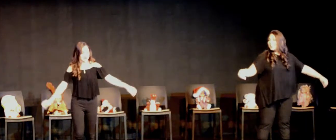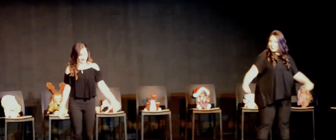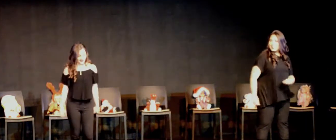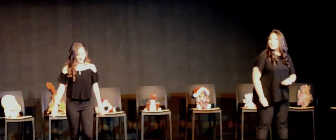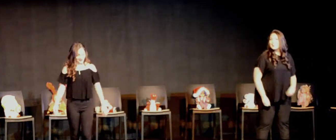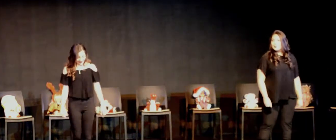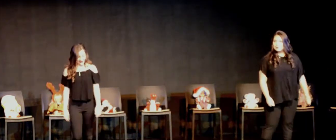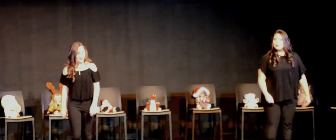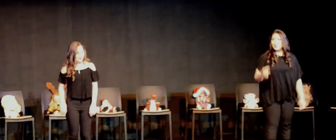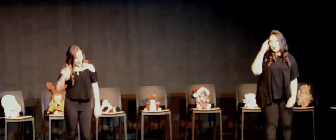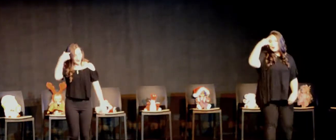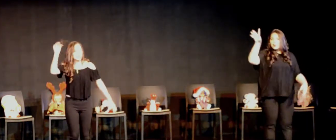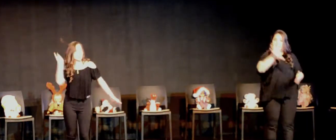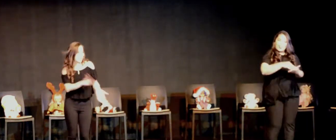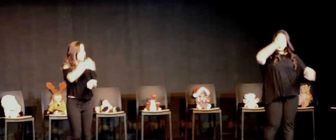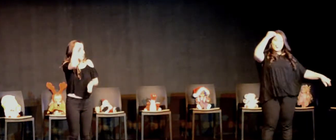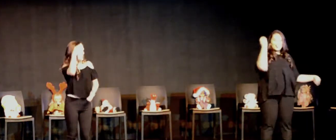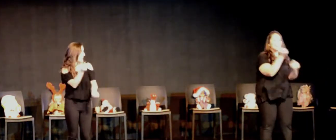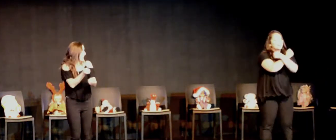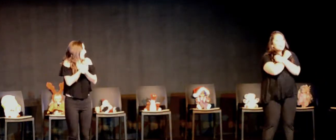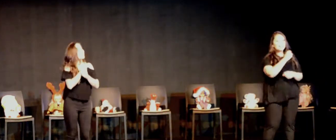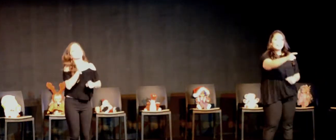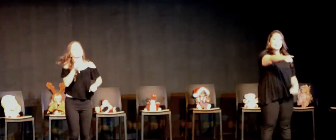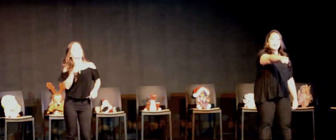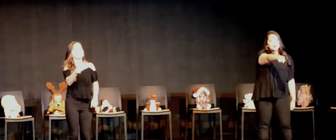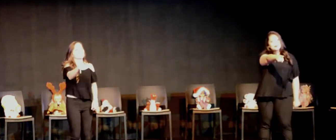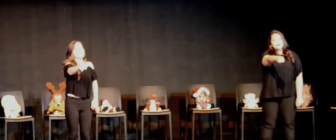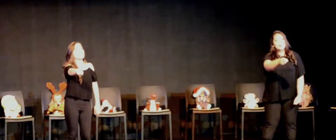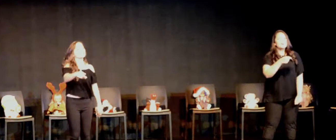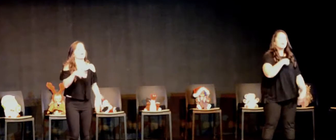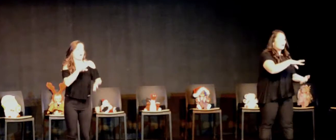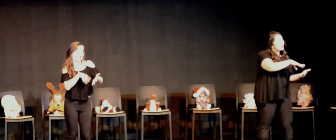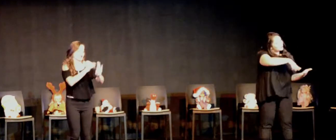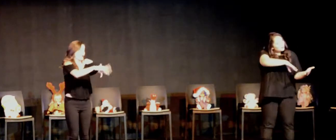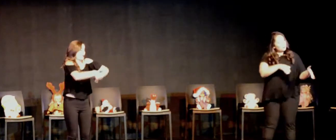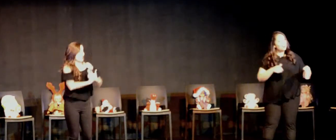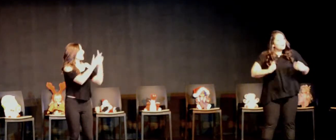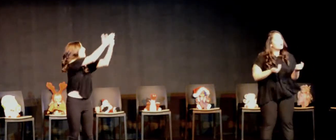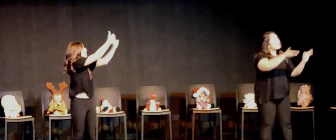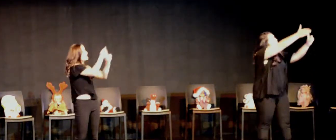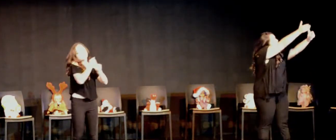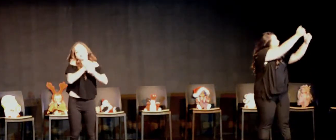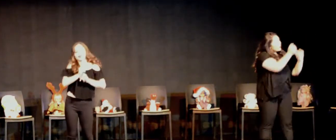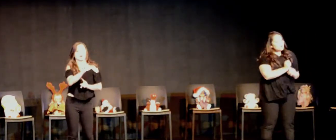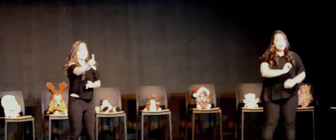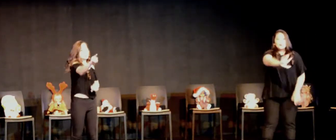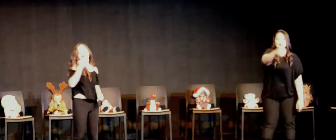Para aprender a quererte Voy a estudiar como se cumplen tus